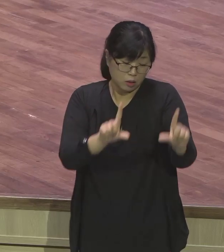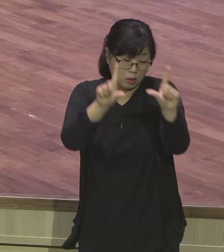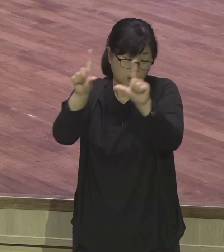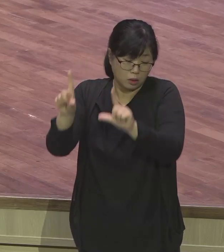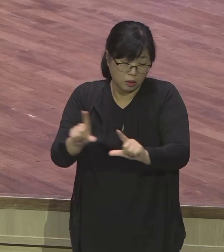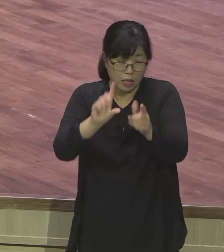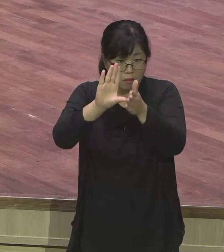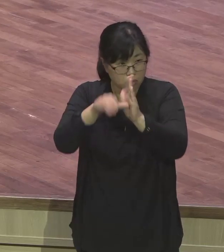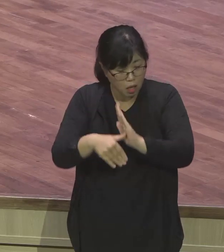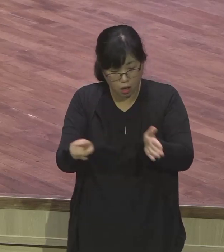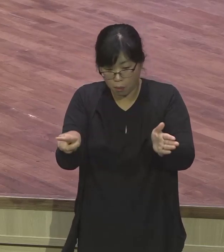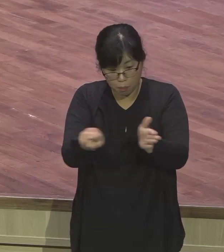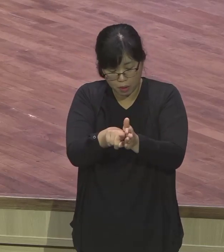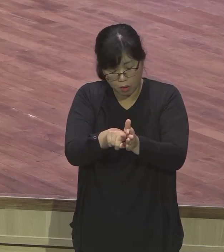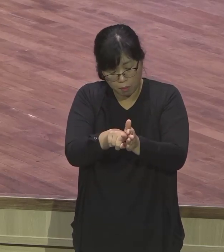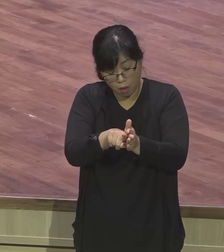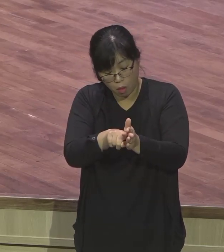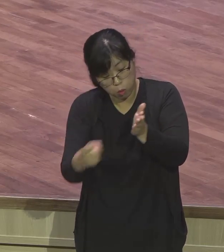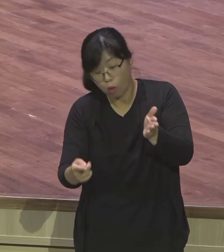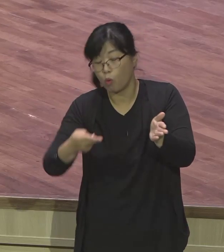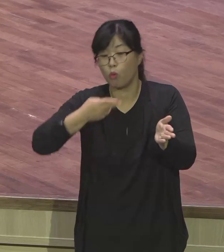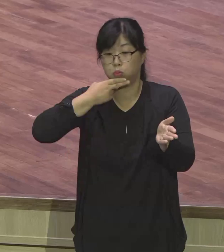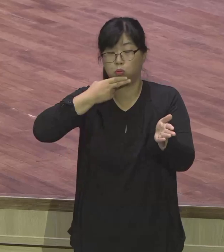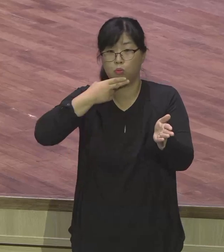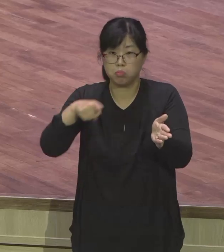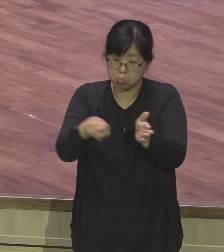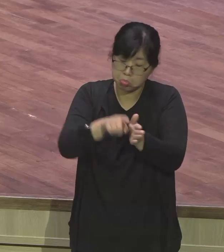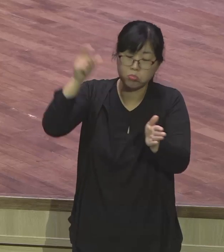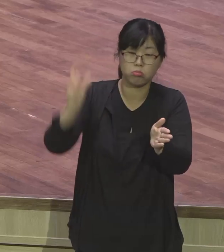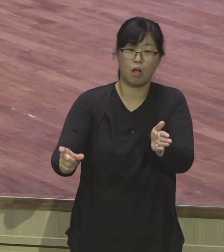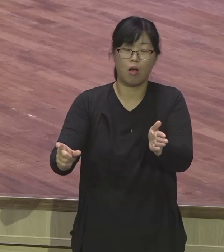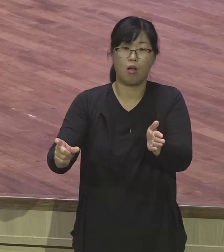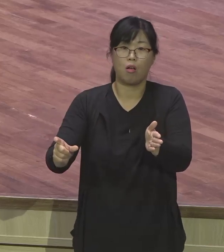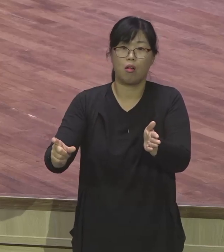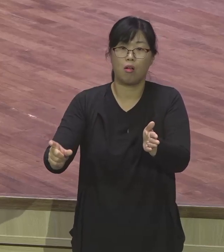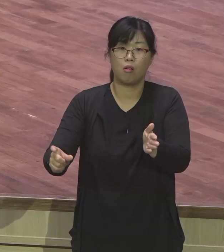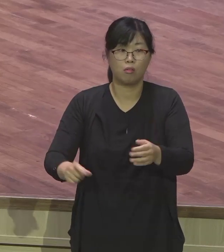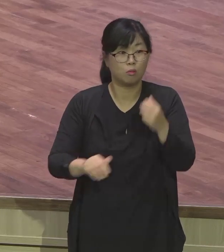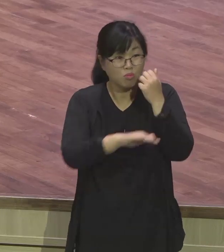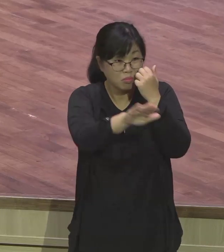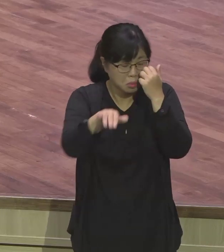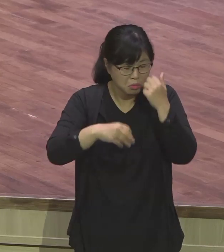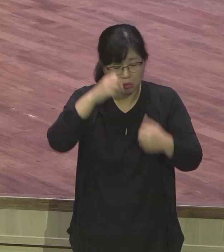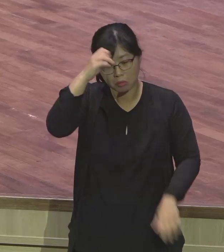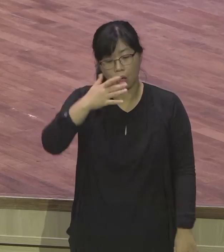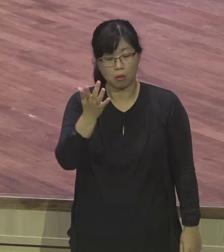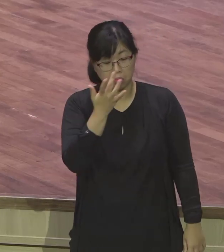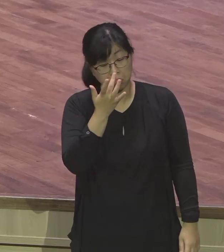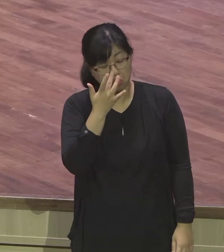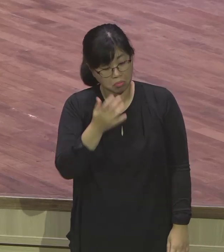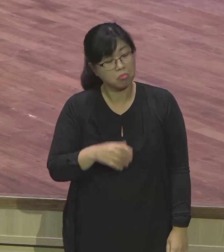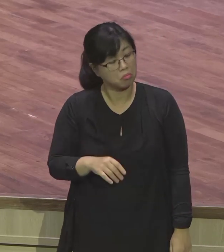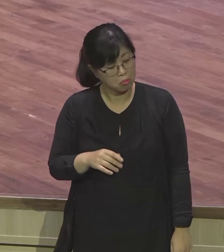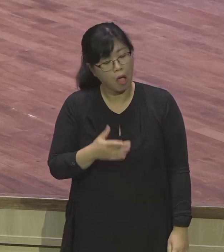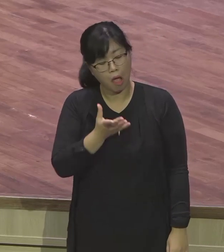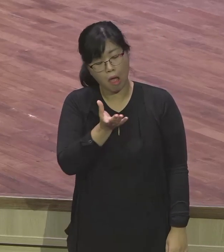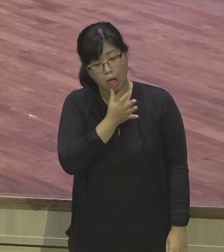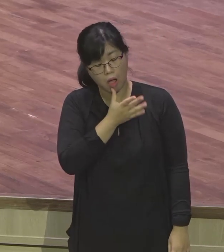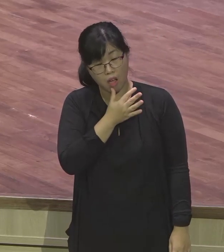않았어요. 여러분의 성경 보고 요셉이 노예 생활하고 감옥생활하고 총리됐구나. 결국 알고 있으니까 뭐 회피하게 볼지 몰라도